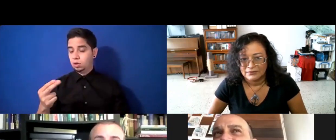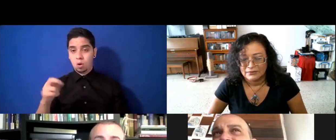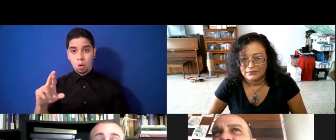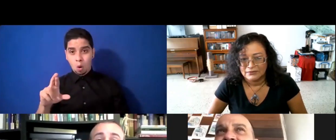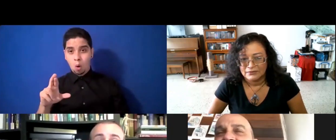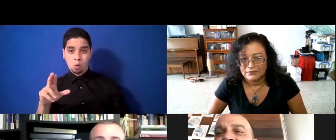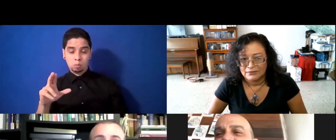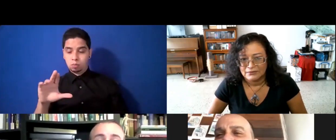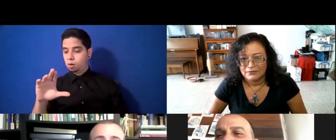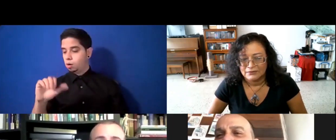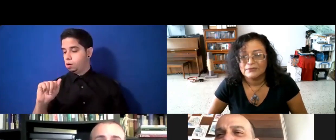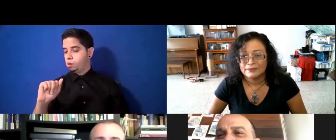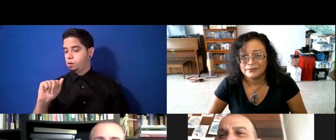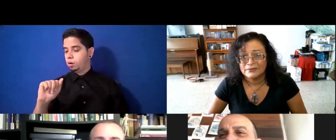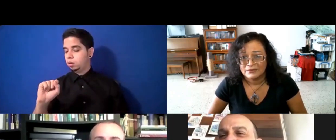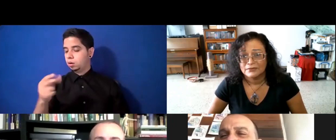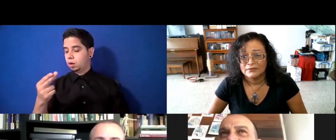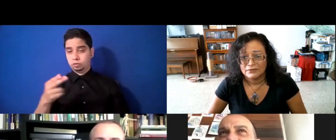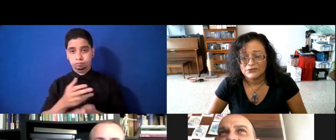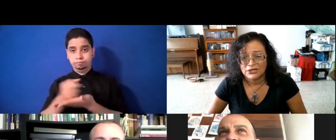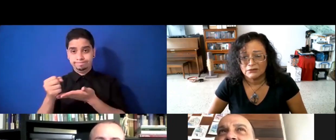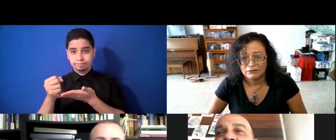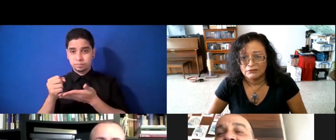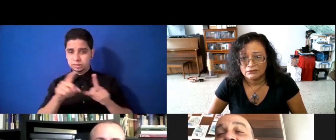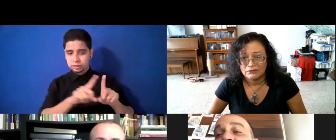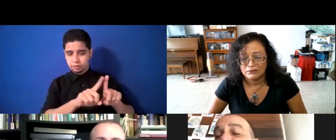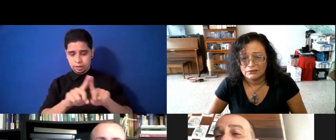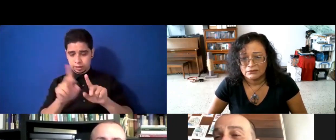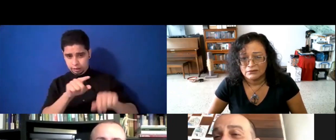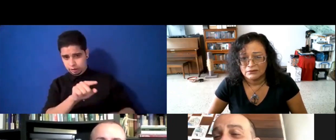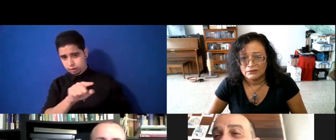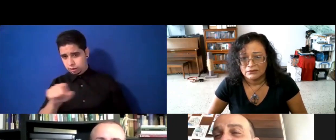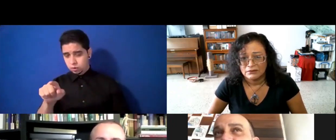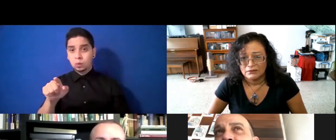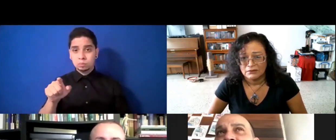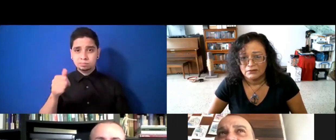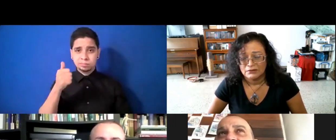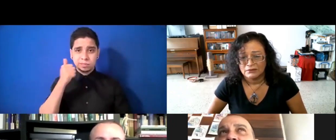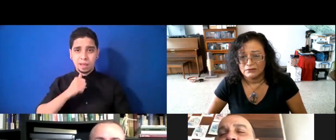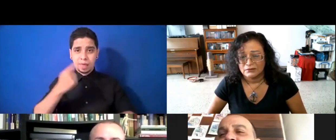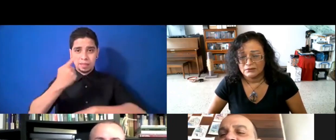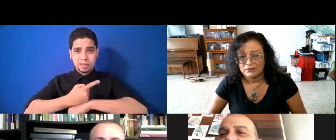diferentes situaciones. Cada día era un reto porque no podías